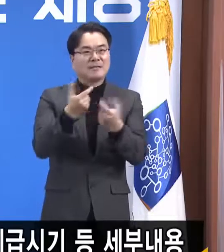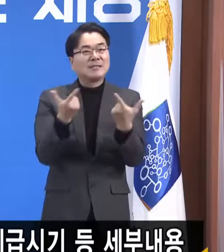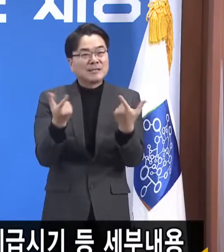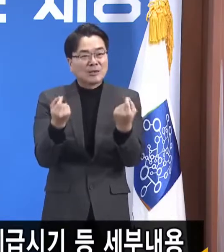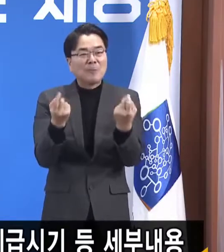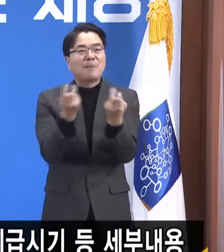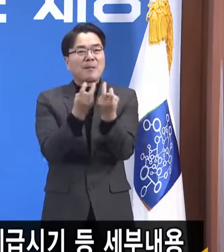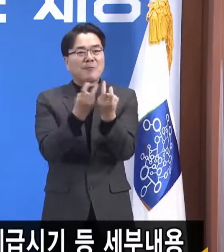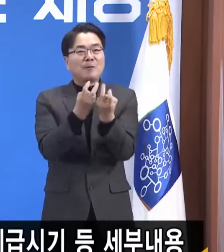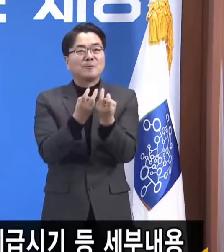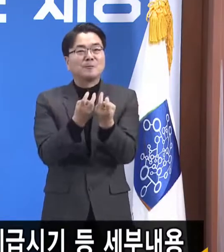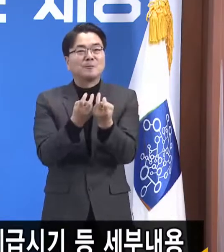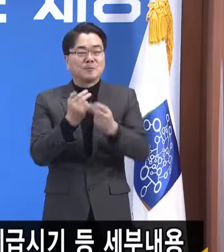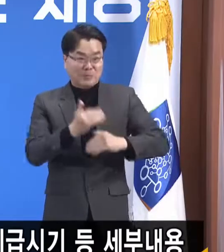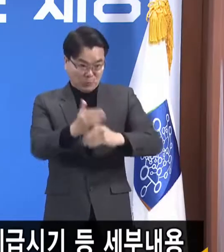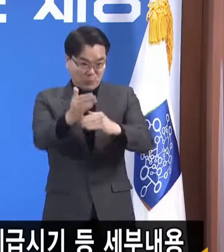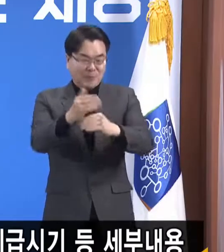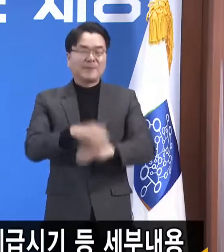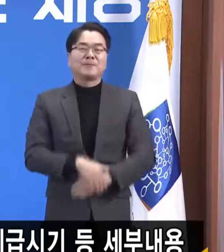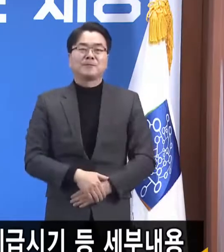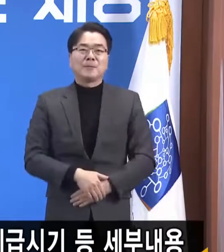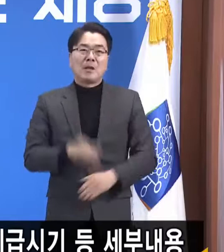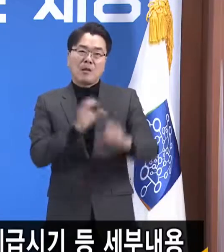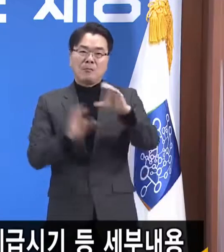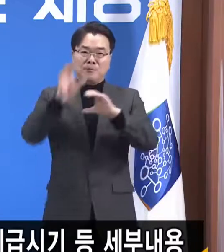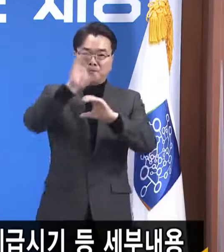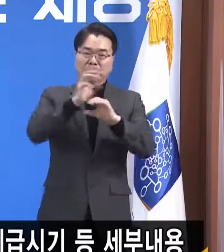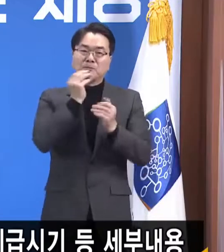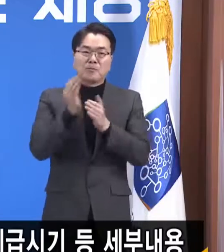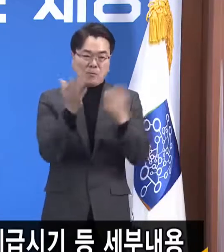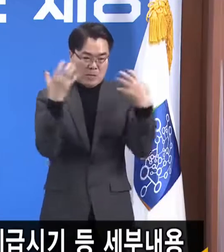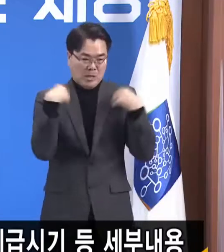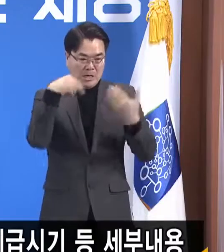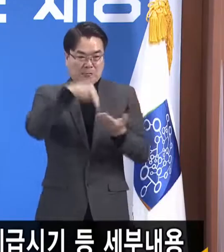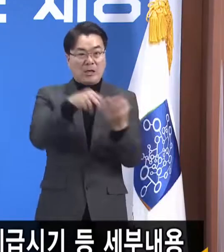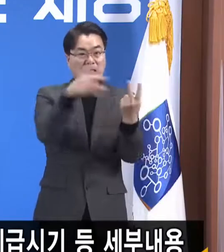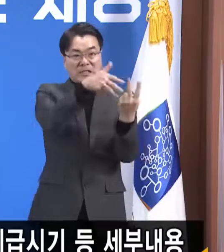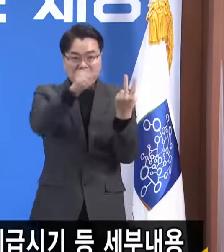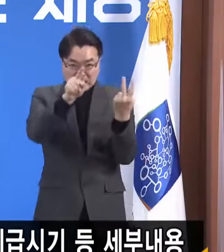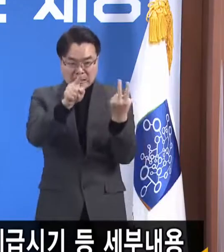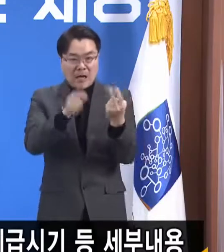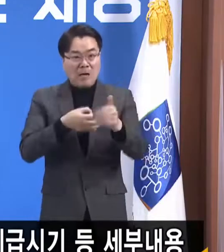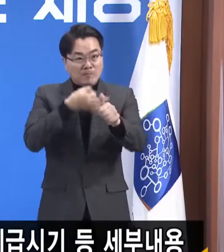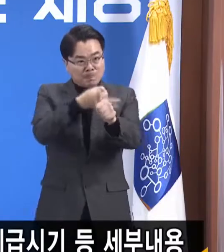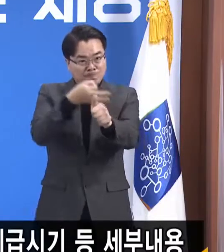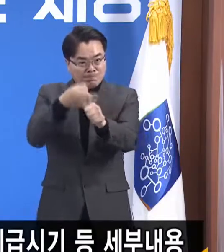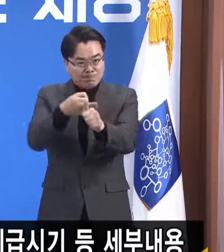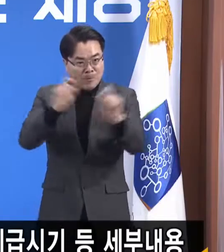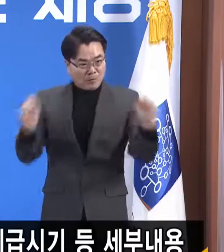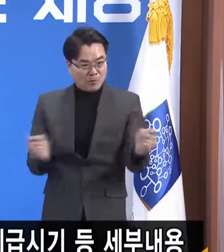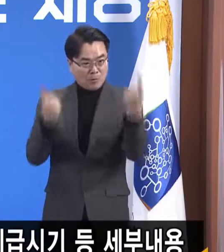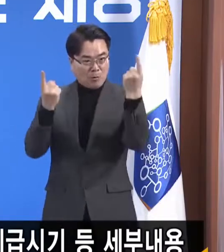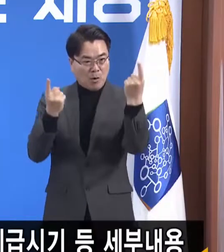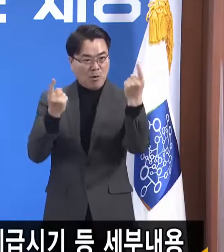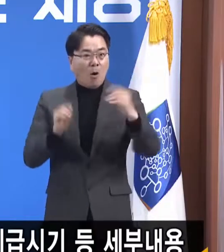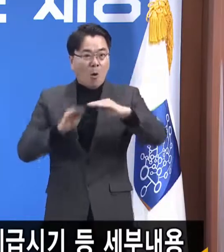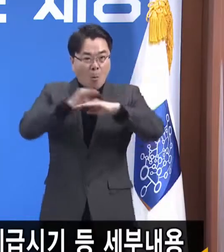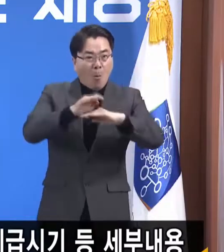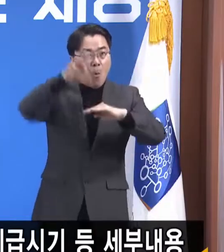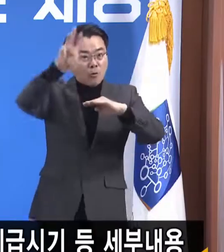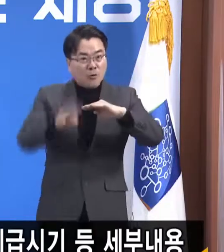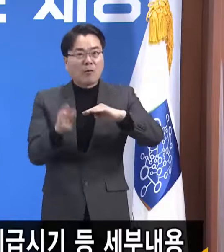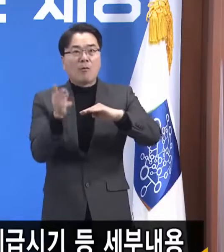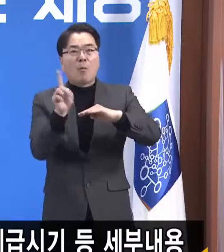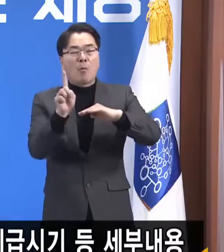덧붙여서 경기도의 2차 재난기본소득 보편지급에 발맞춰서 포천시에서 시민